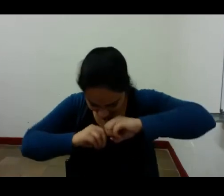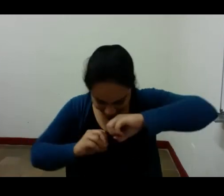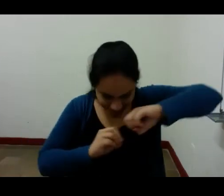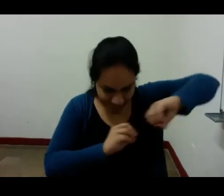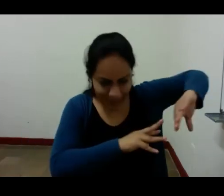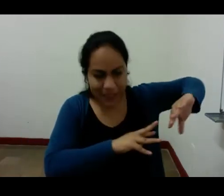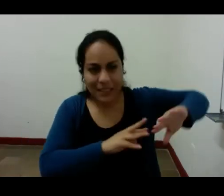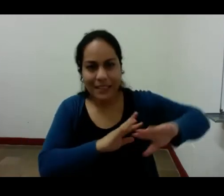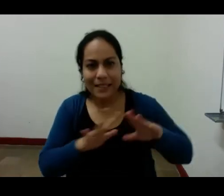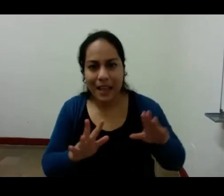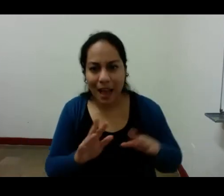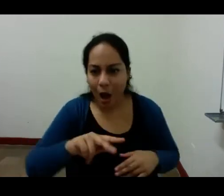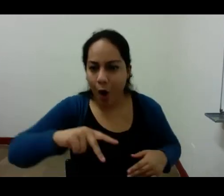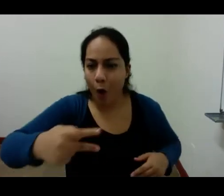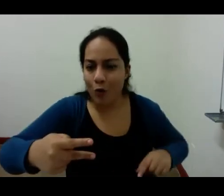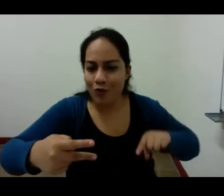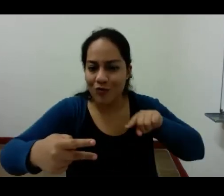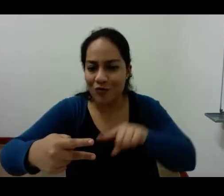venir otros